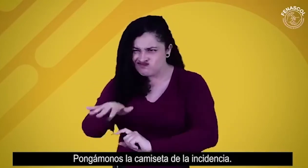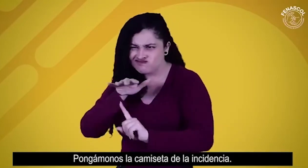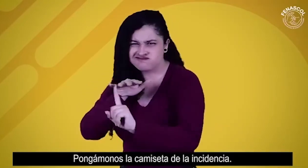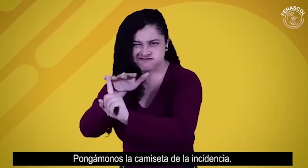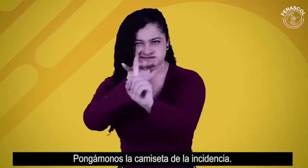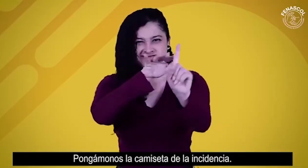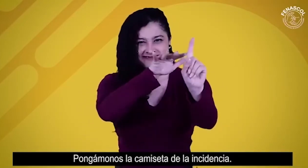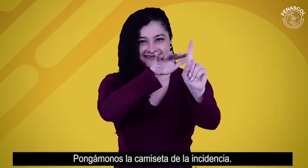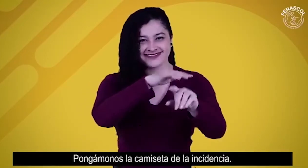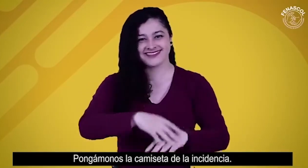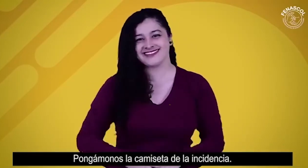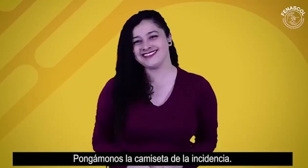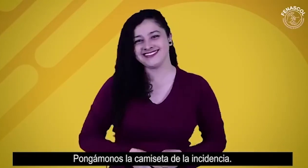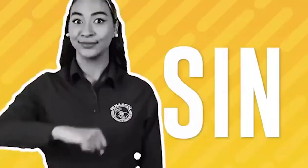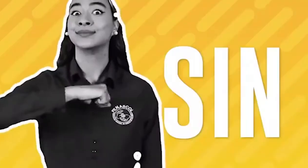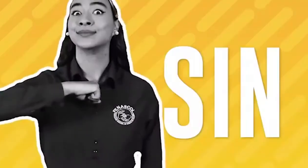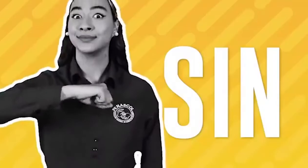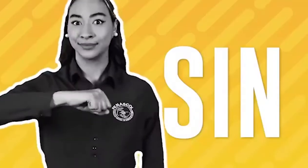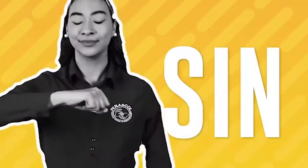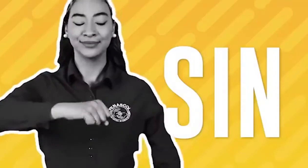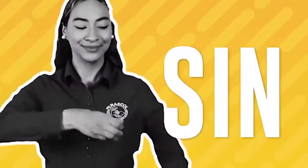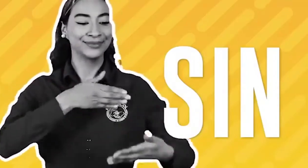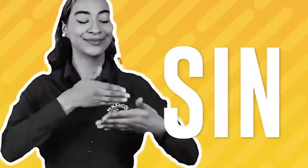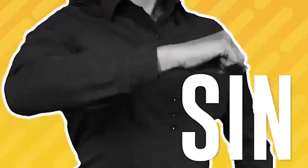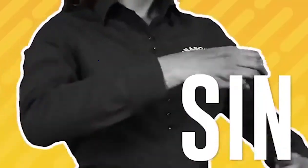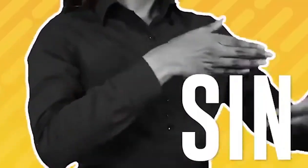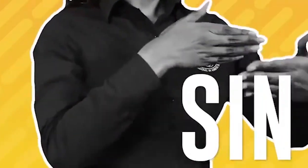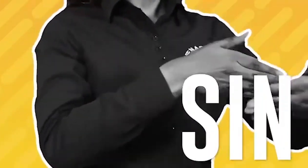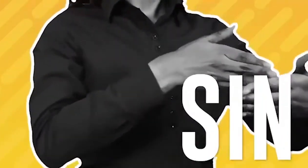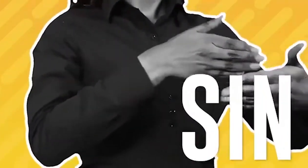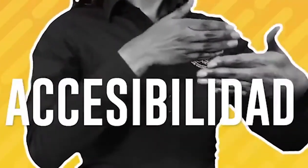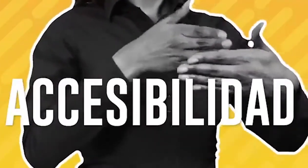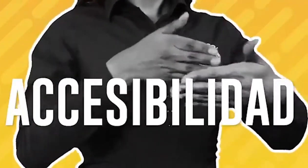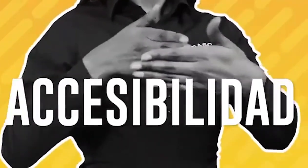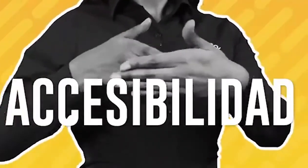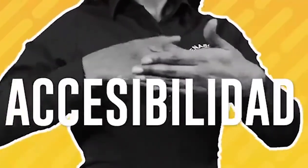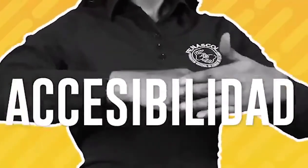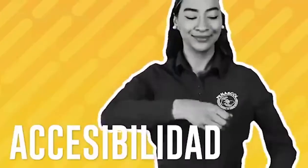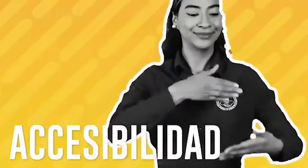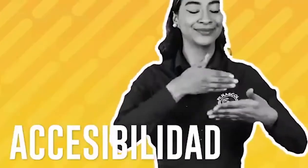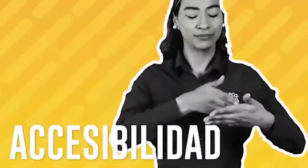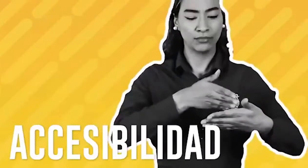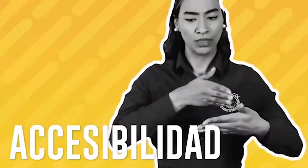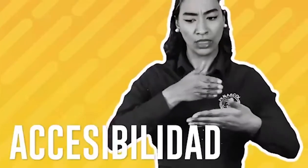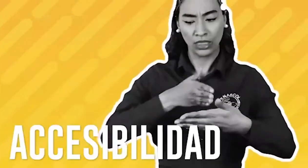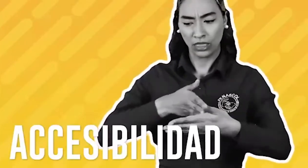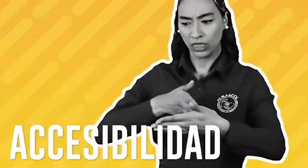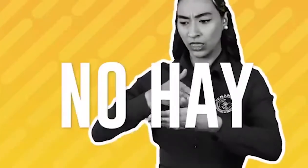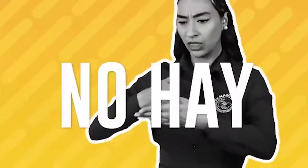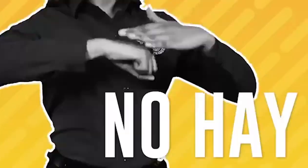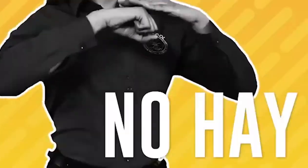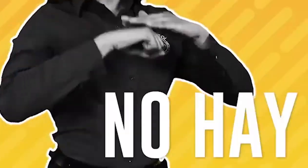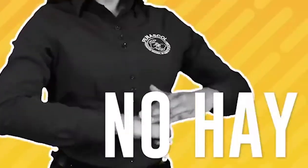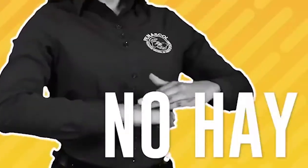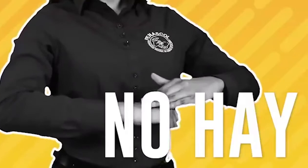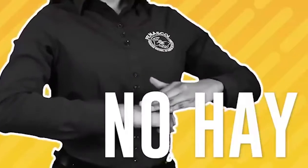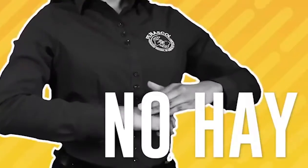Pongámonos la camiseta de la incidencia. Sin accesibilidad no hay derechos.